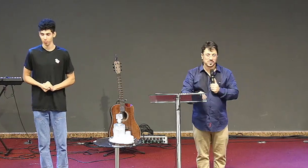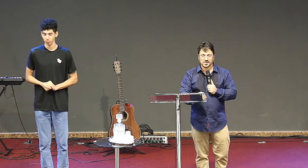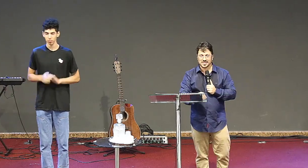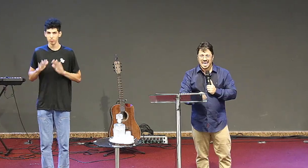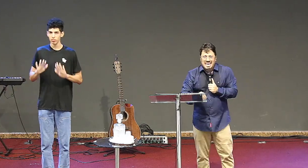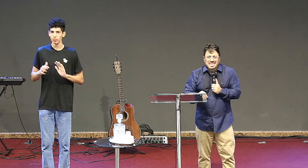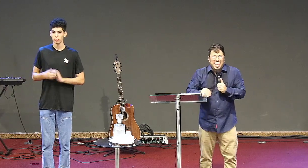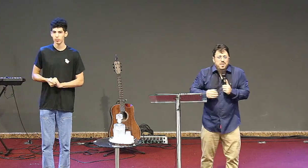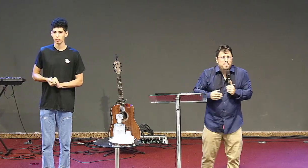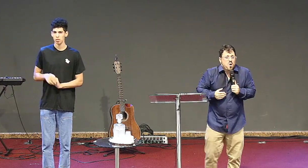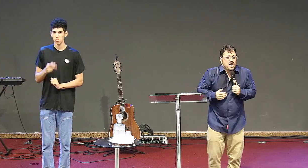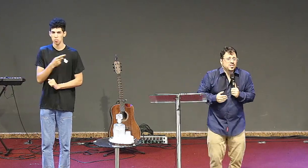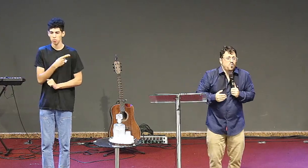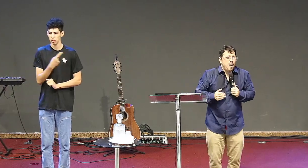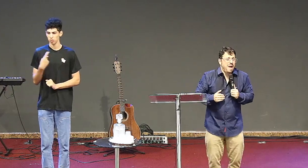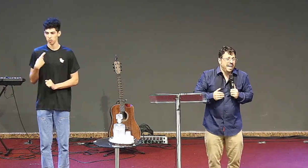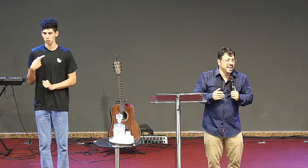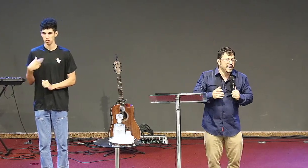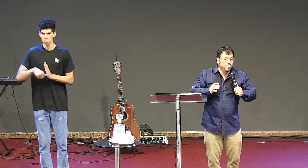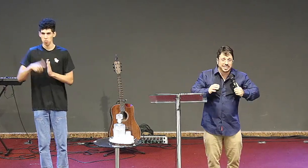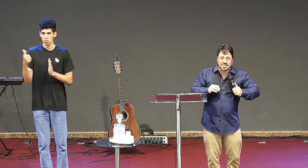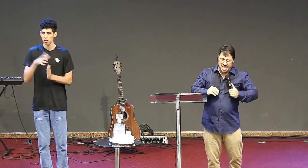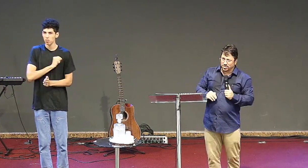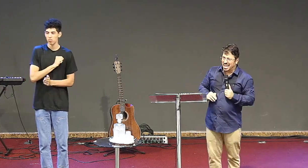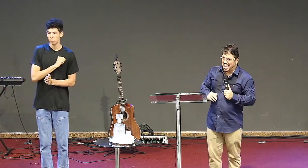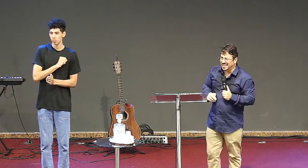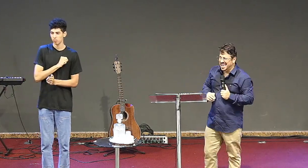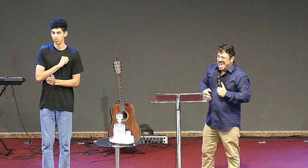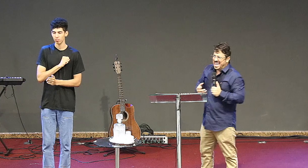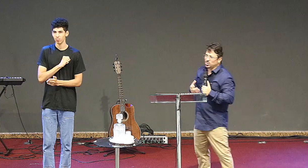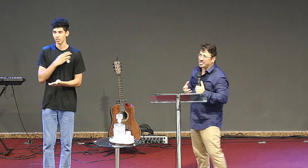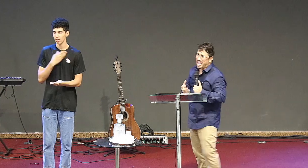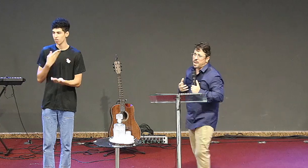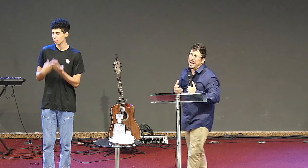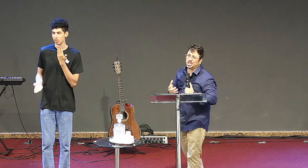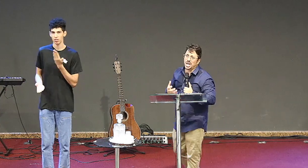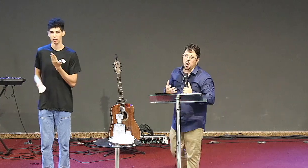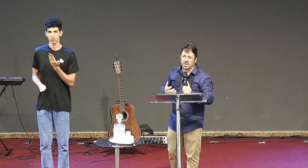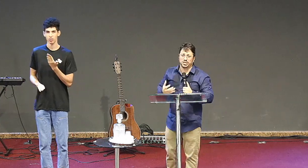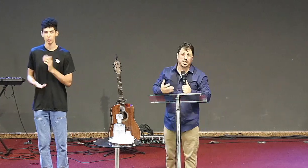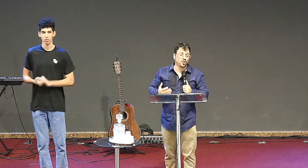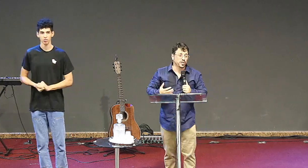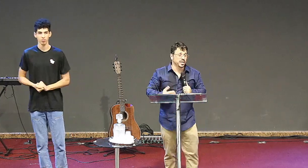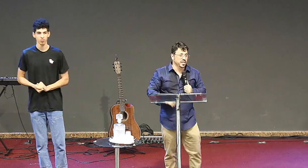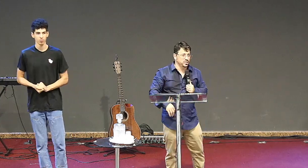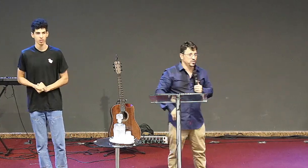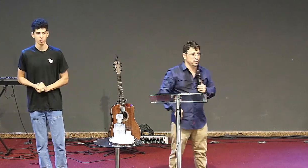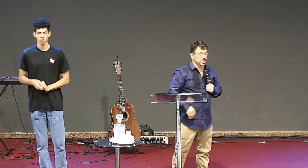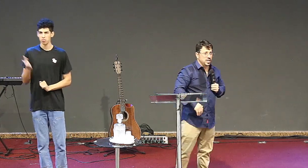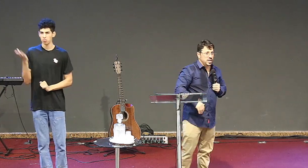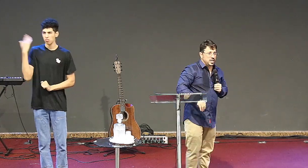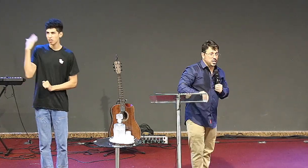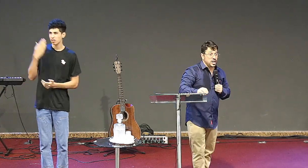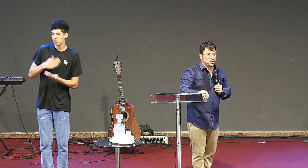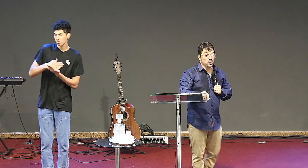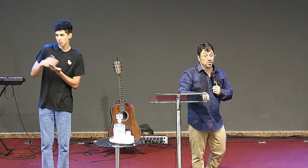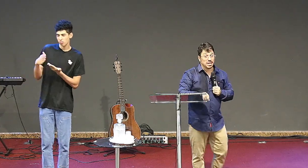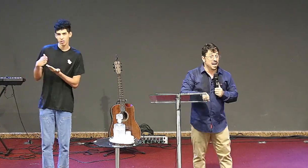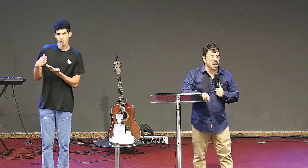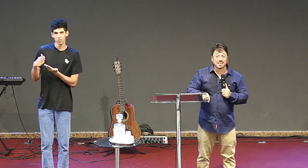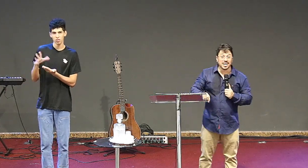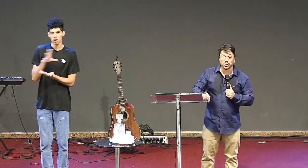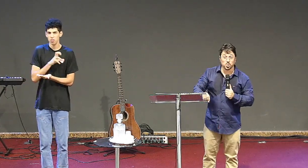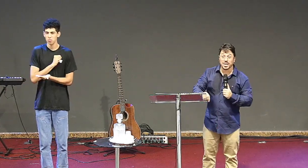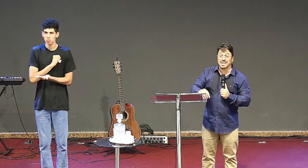amor ele está empurrando com a barriga o ministério dele ele não tem a paixão que tinha no início e Jesus